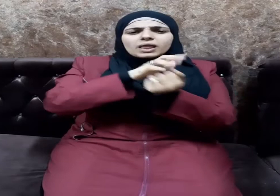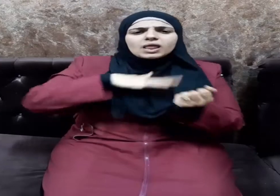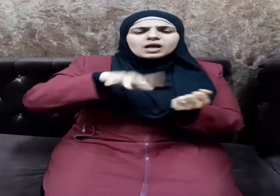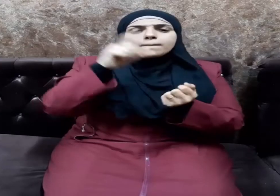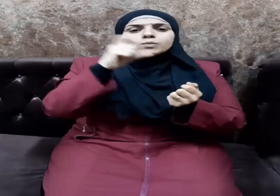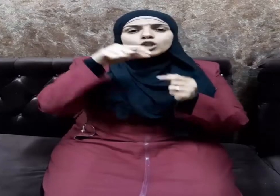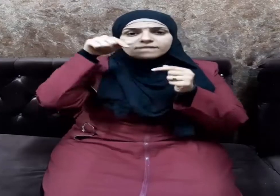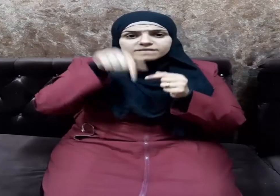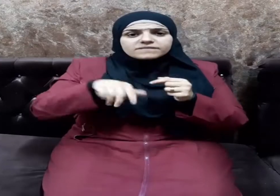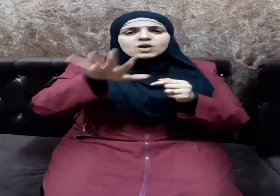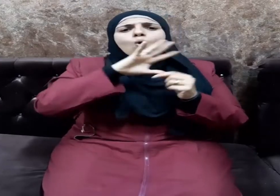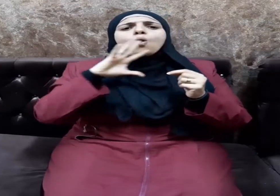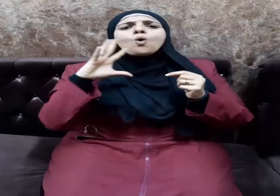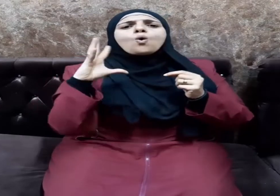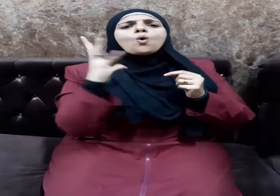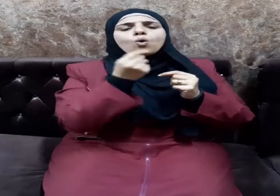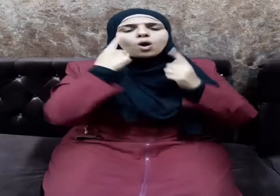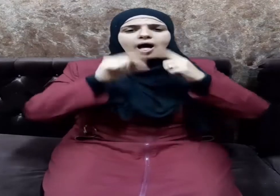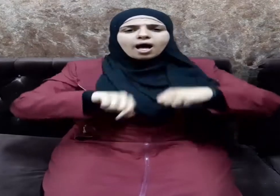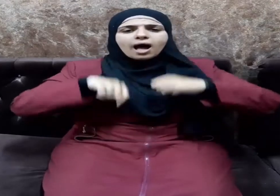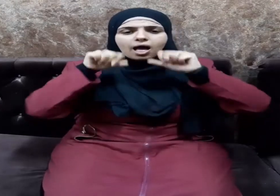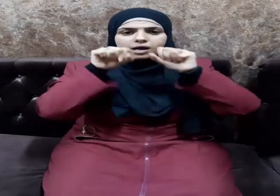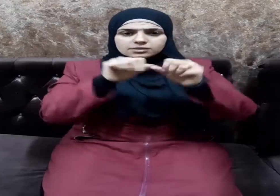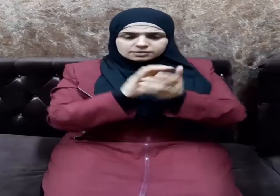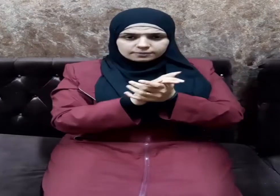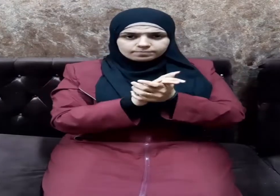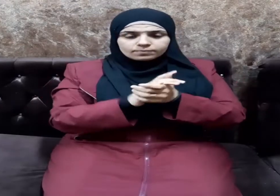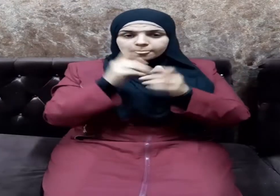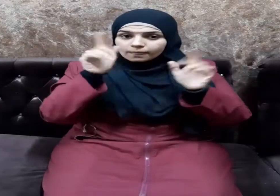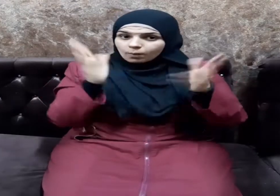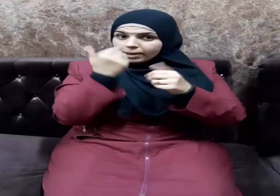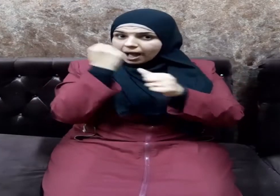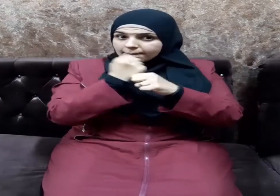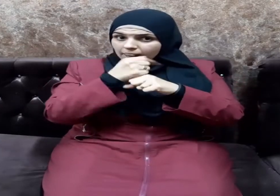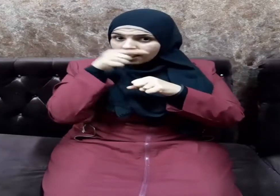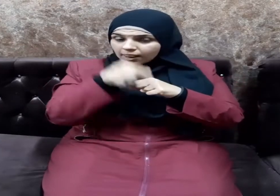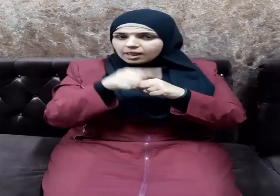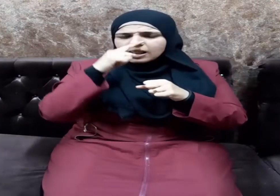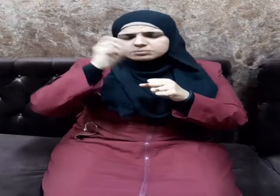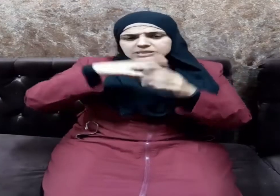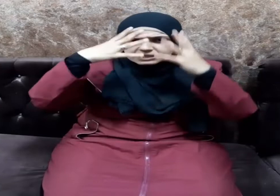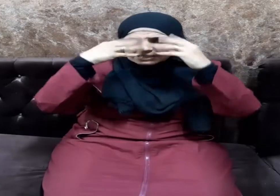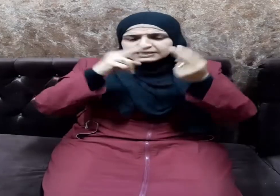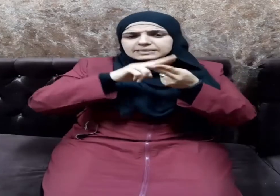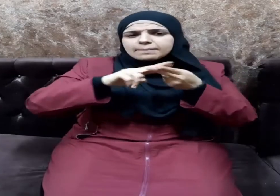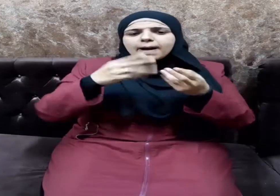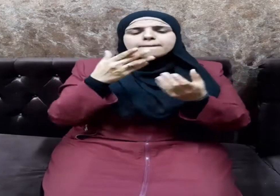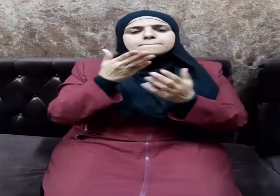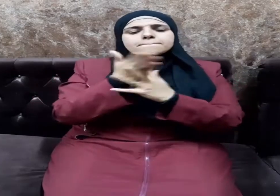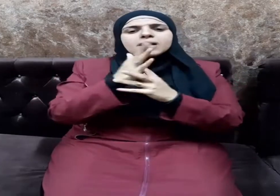في جميع مناح الحياة ومن ذلك السماحة بين الزوجين